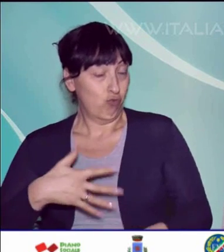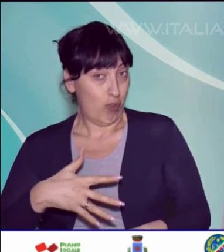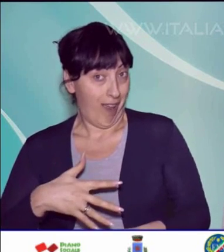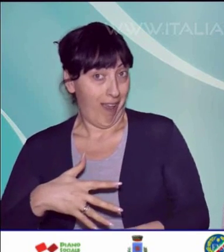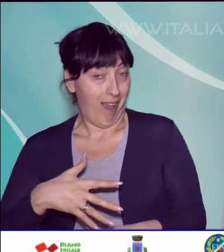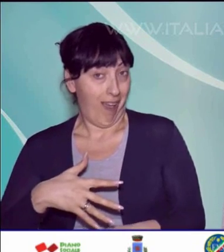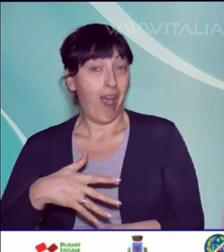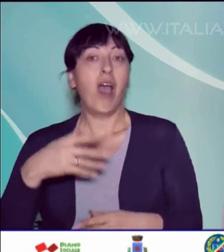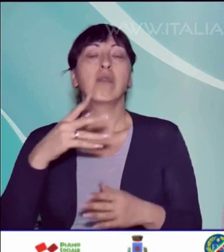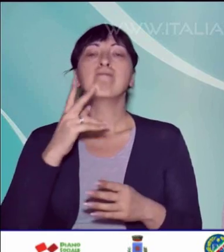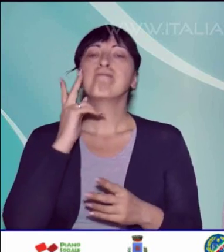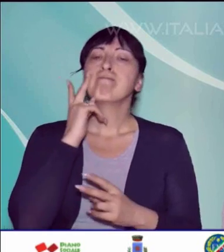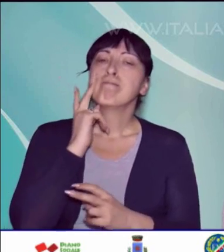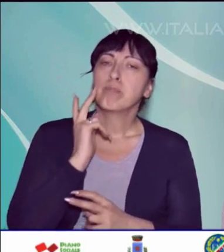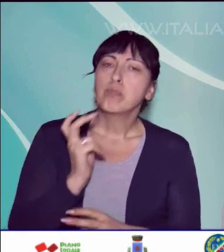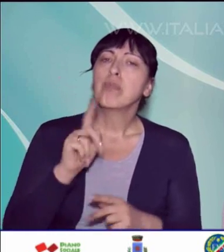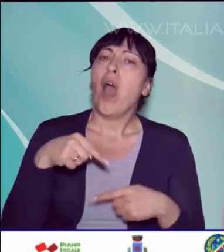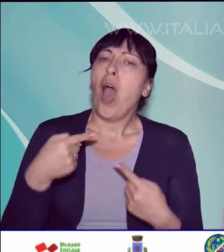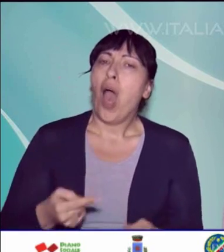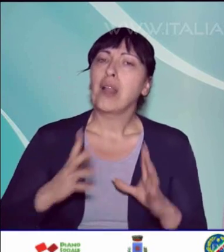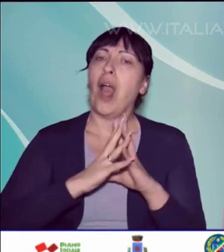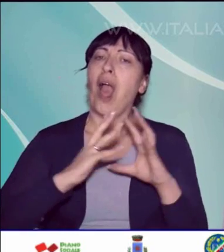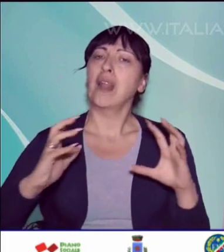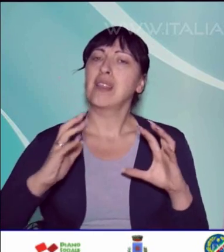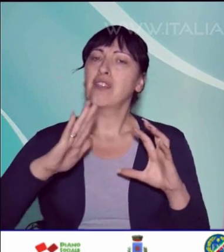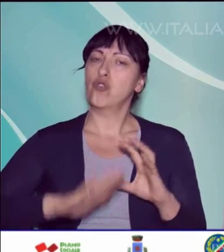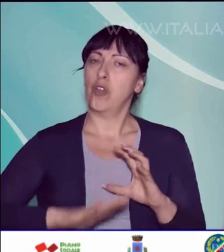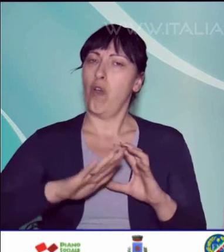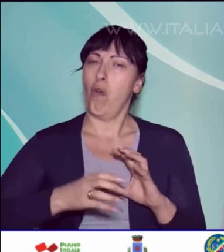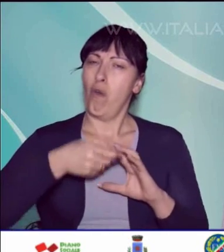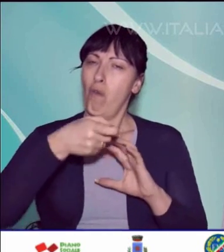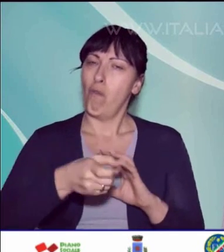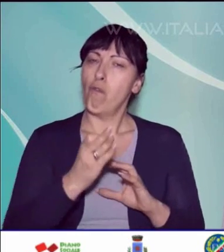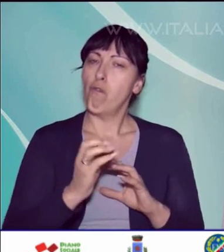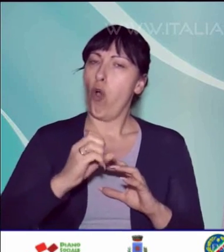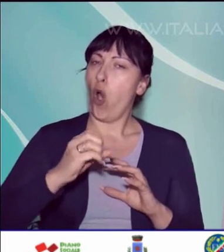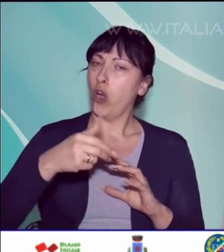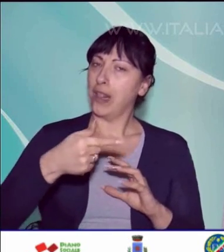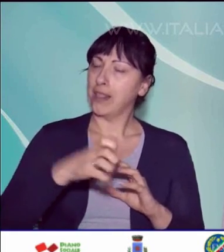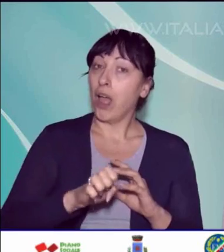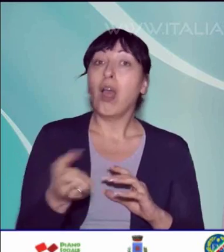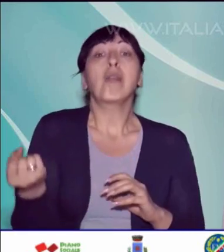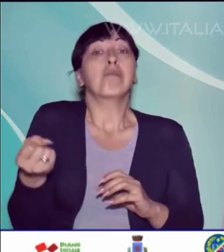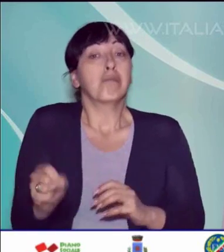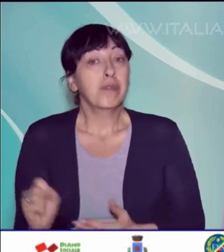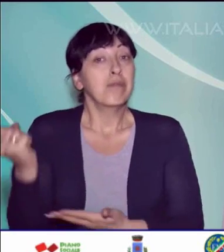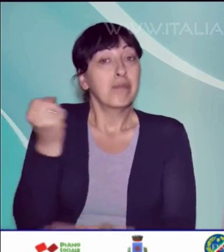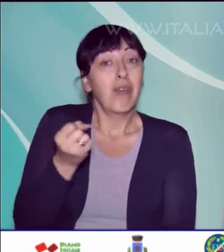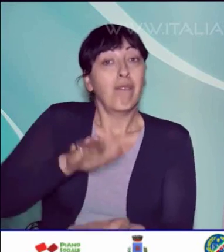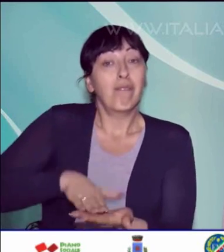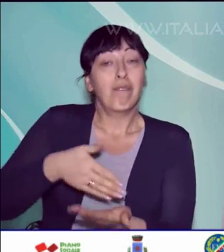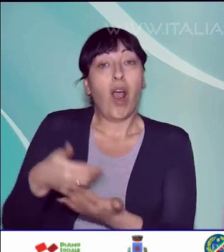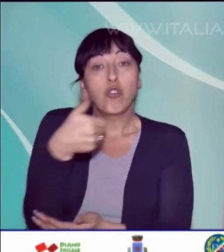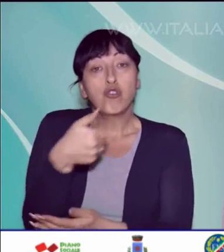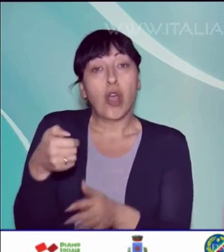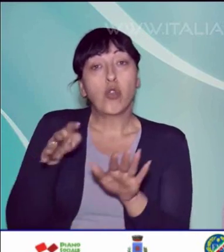anni, che hanno riguardato anche l'edificio della località Fonte, un altro finanziamento pari a circa